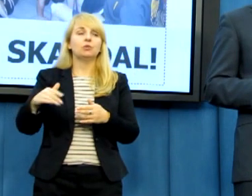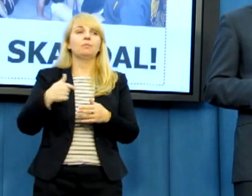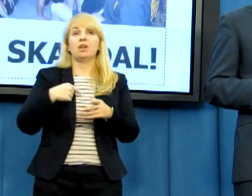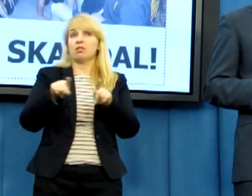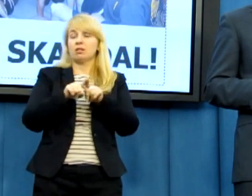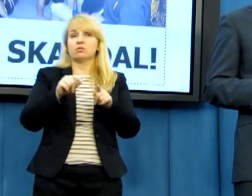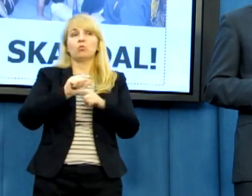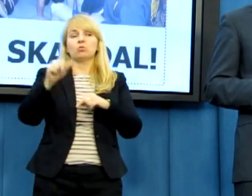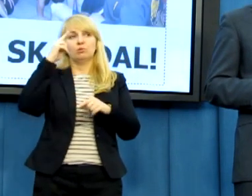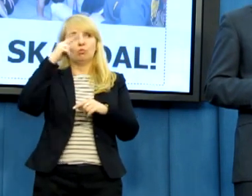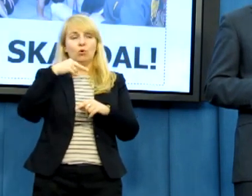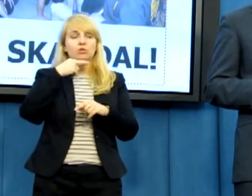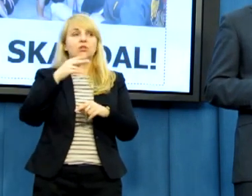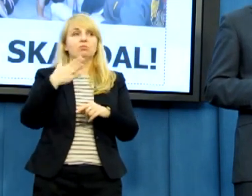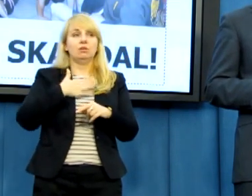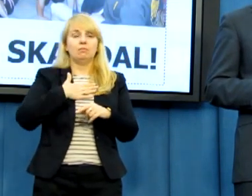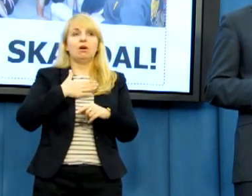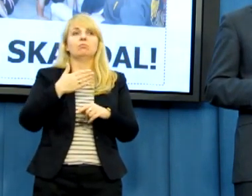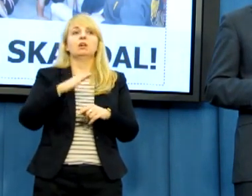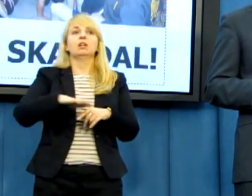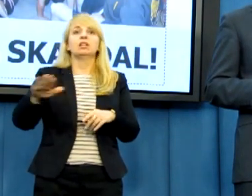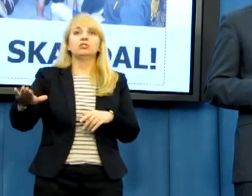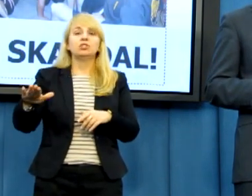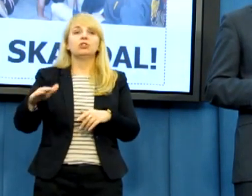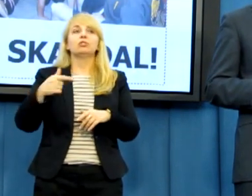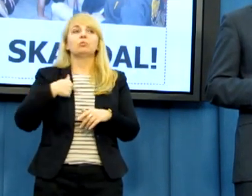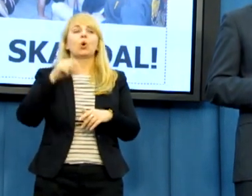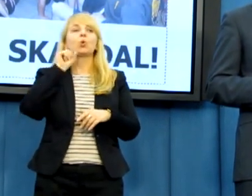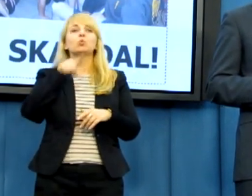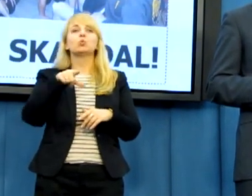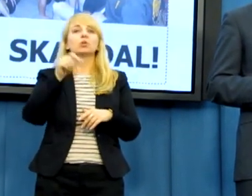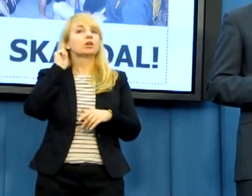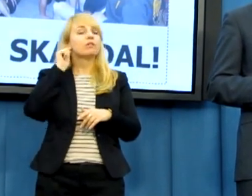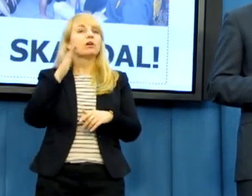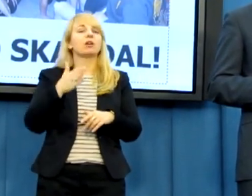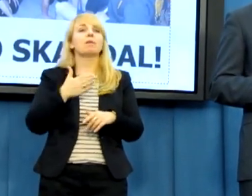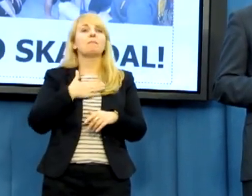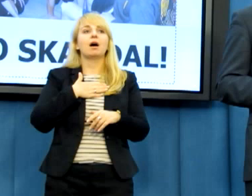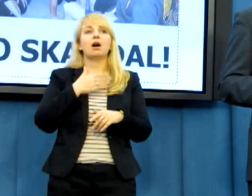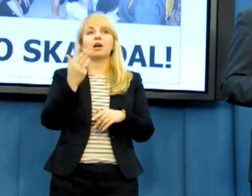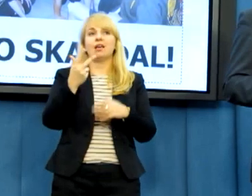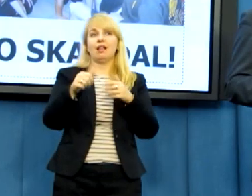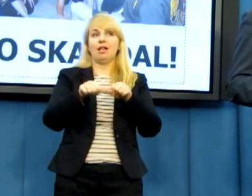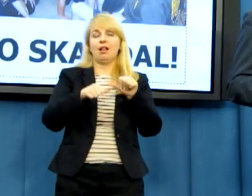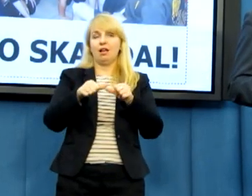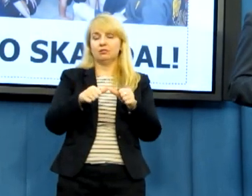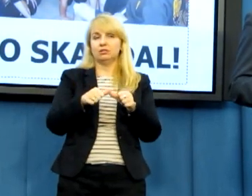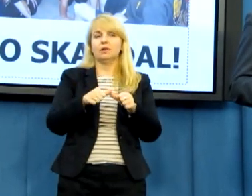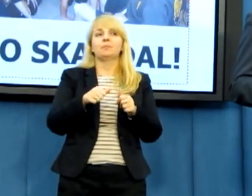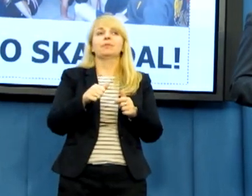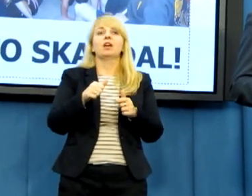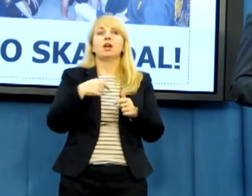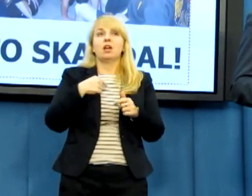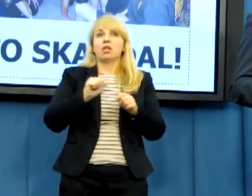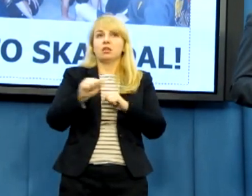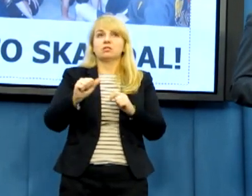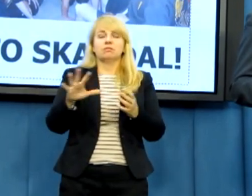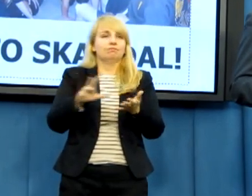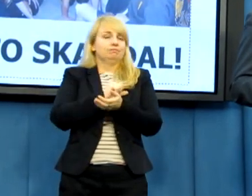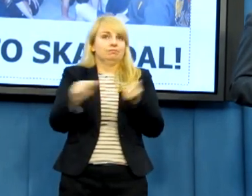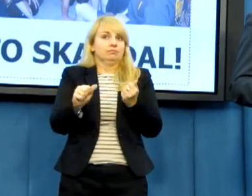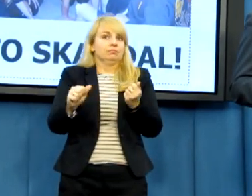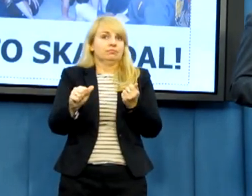kilkunastoletniej mojej córki, wstrząsnęły mną nieprawdopodobnie i